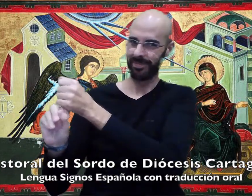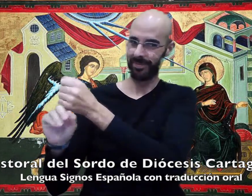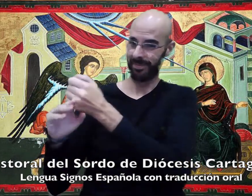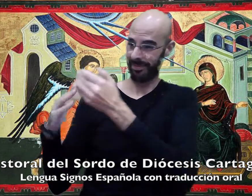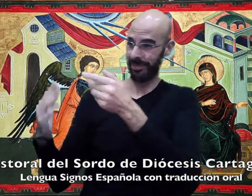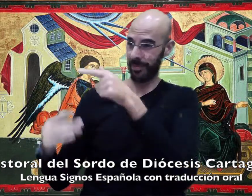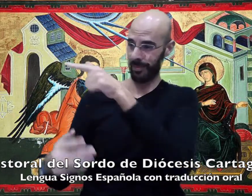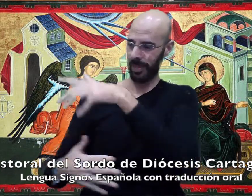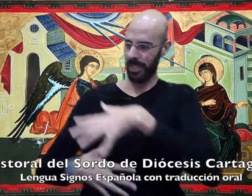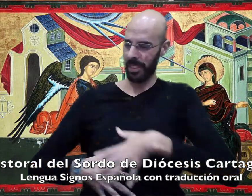Dios.